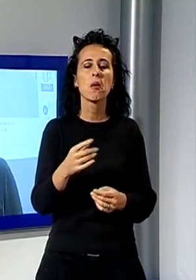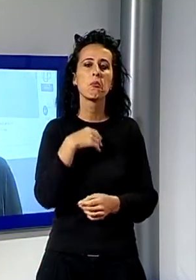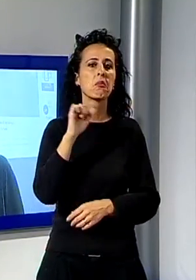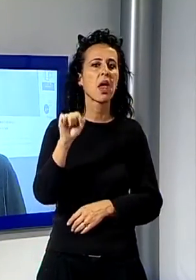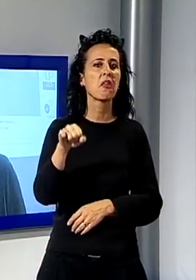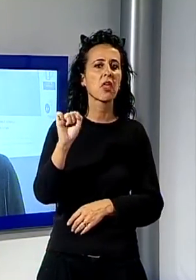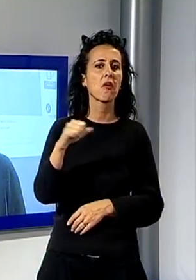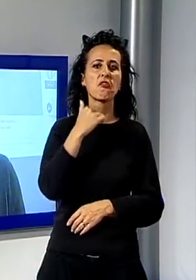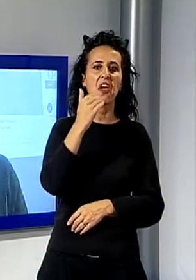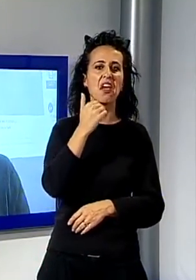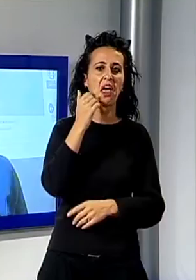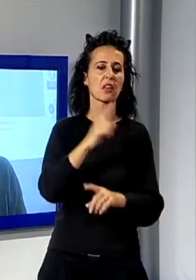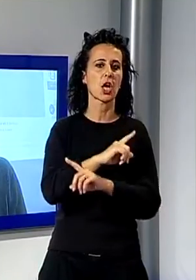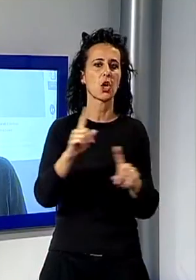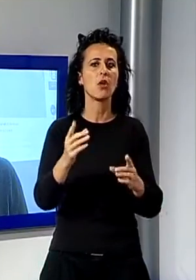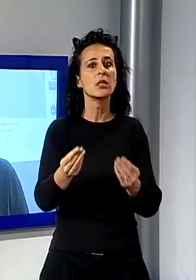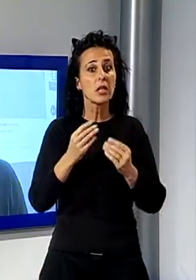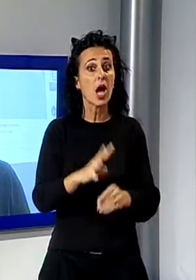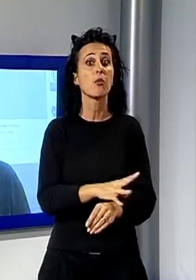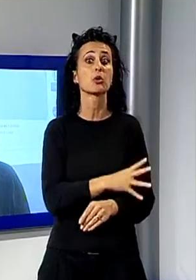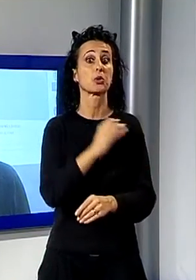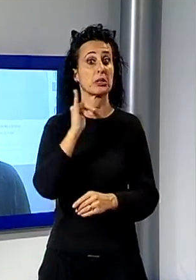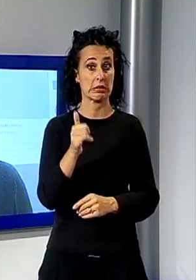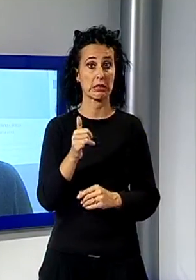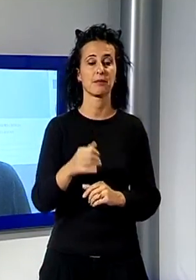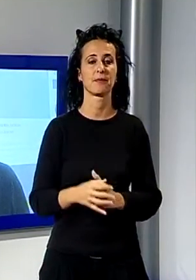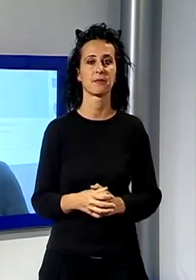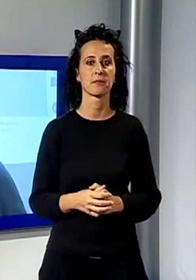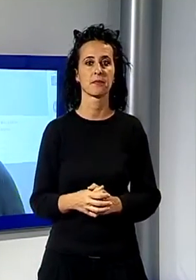e che quindi vi rende partecipi di una storia bellissima. Di libertà.